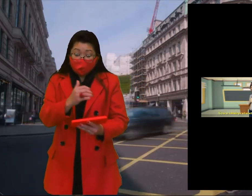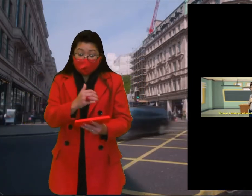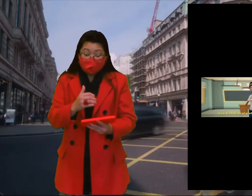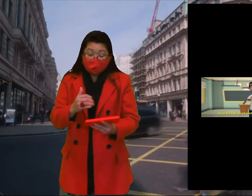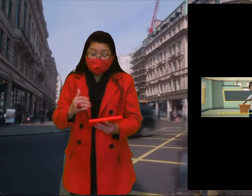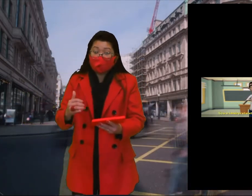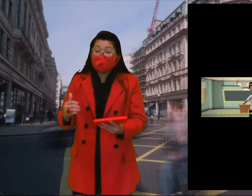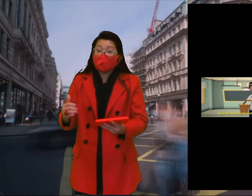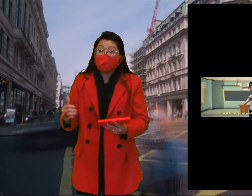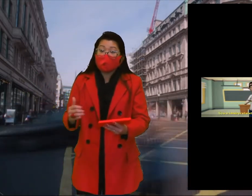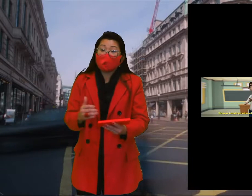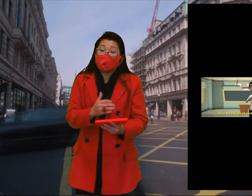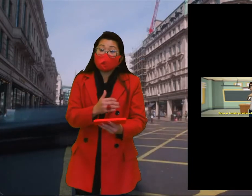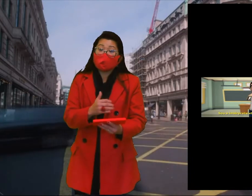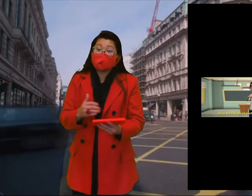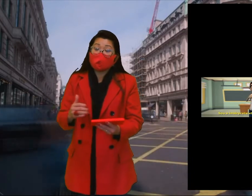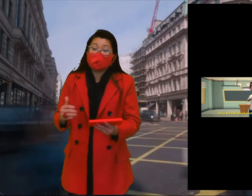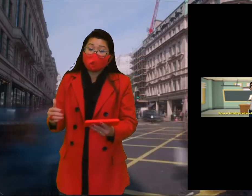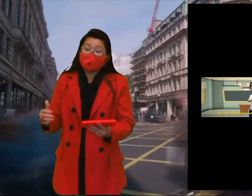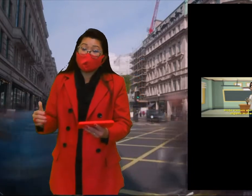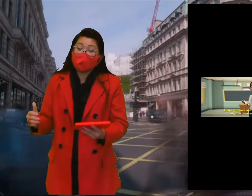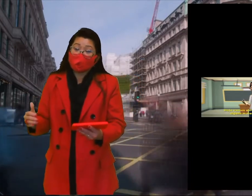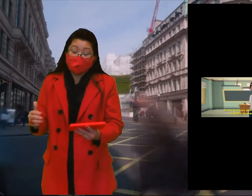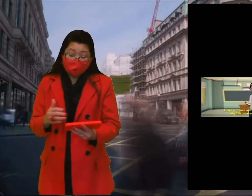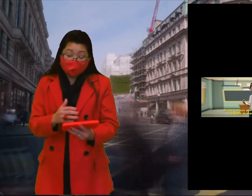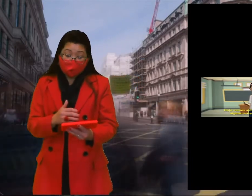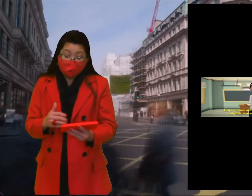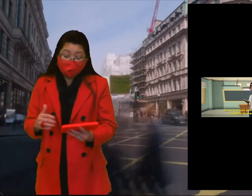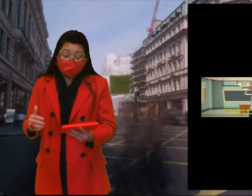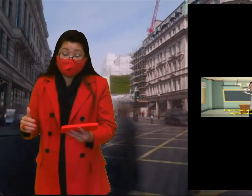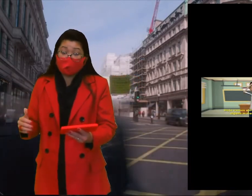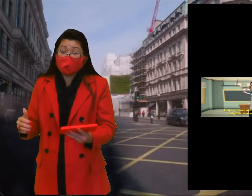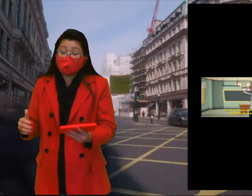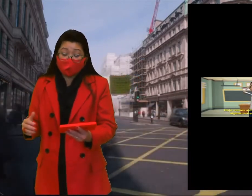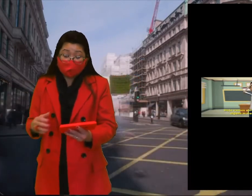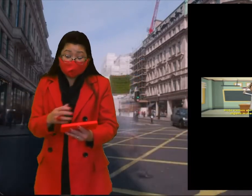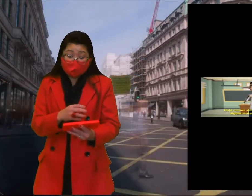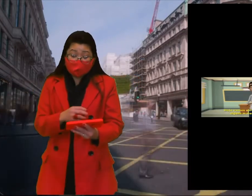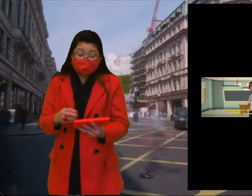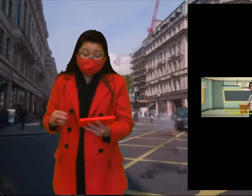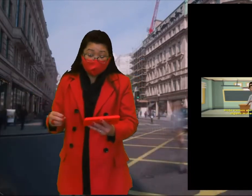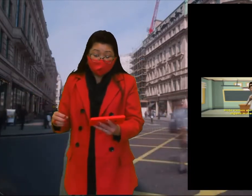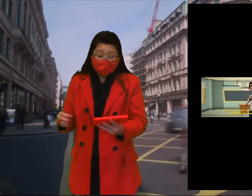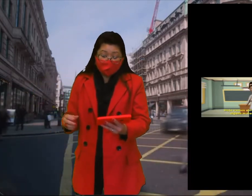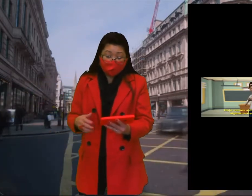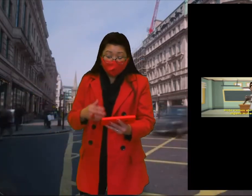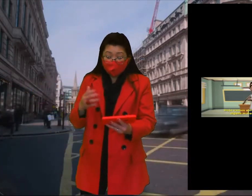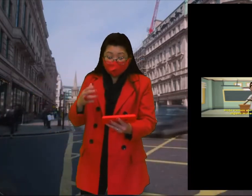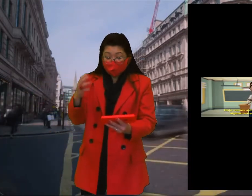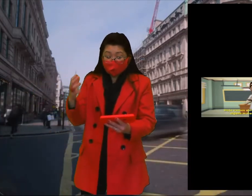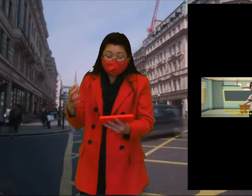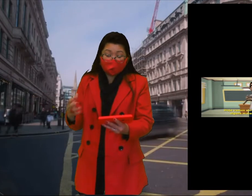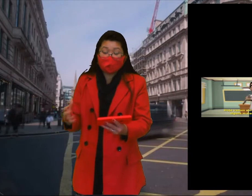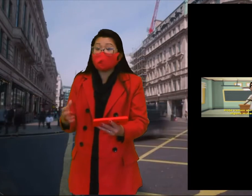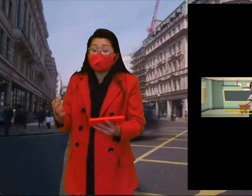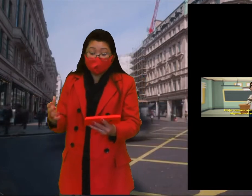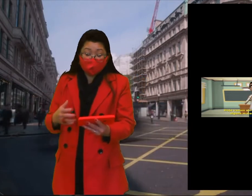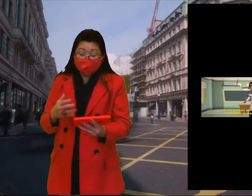mesmo tempo, passa no rodapé do vídeo a descrição. Então, hoje vamos aprender os sinais de alguns